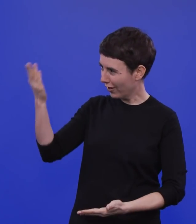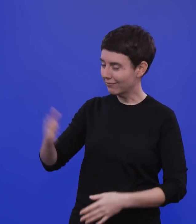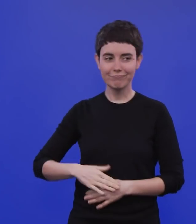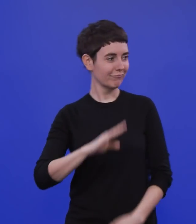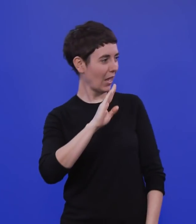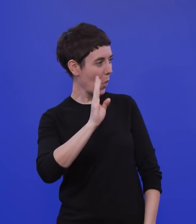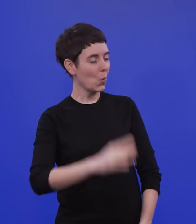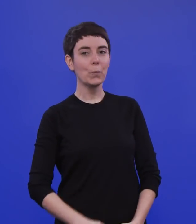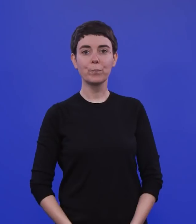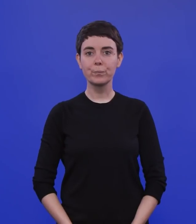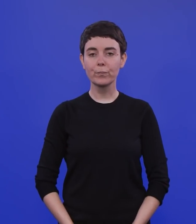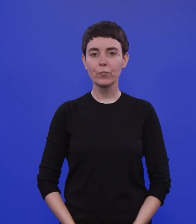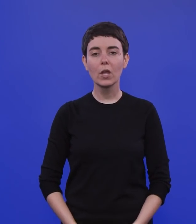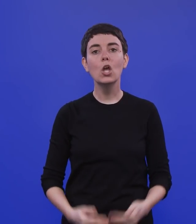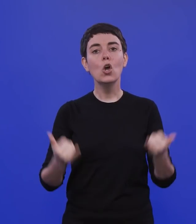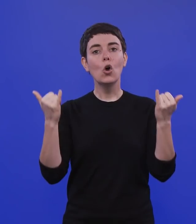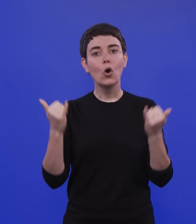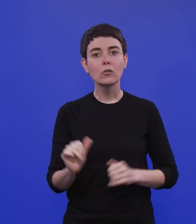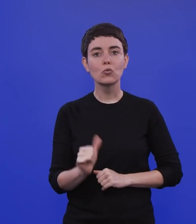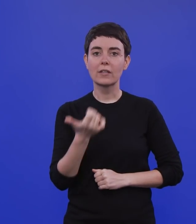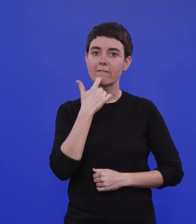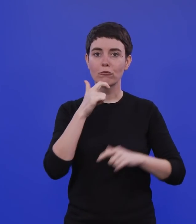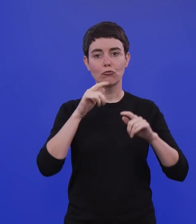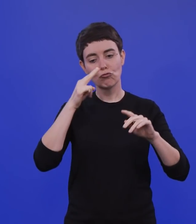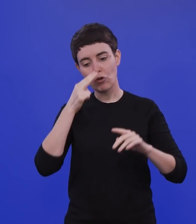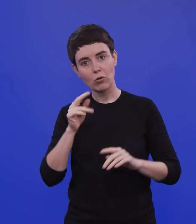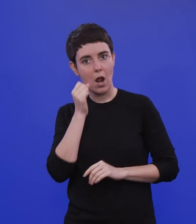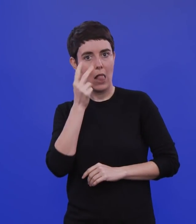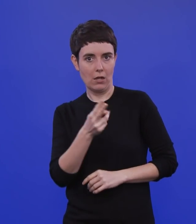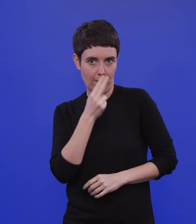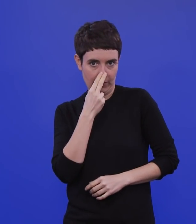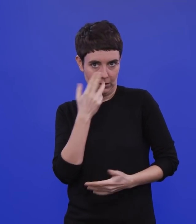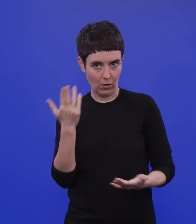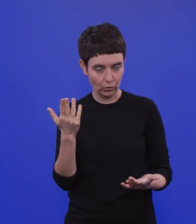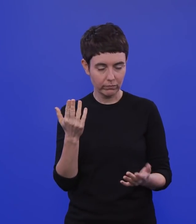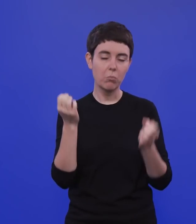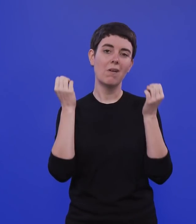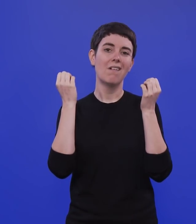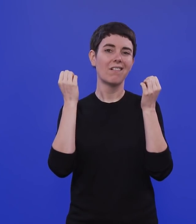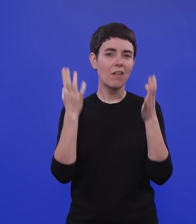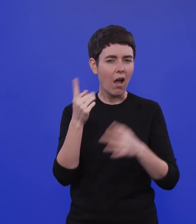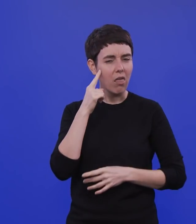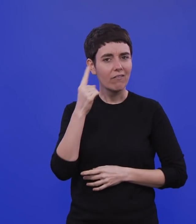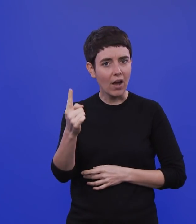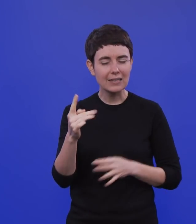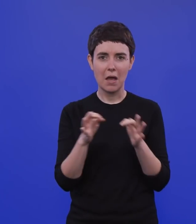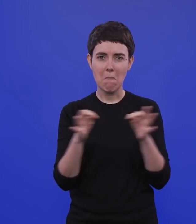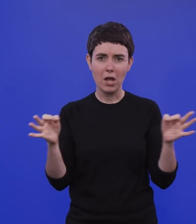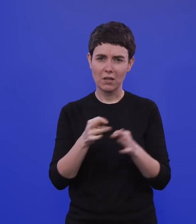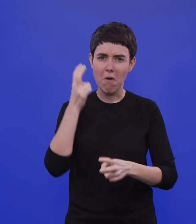kurz mal im Alltag anfangen, weil wir alle wissen, dass es jetzt mit den verschärften Maßnahmen auch wirklich darauf ankommt, dass wir sie einhalten, um nicht mit